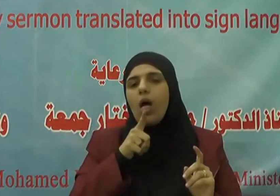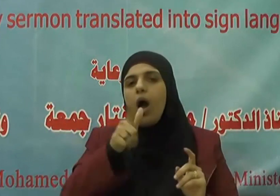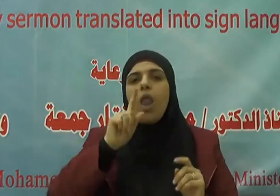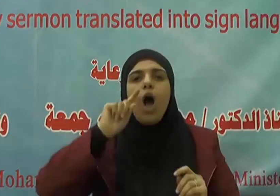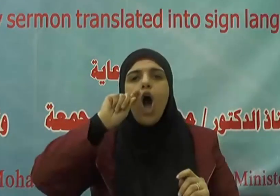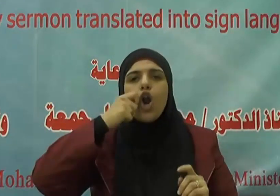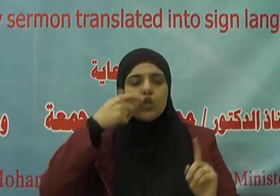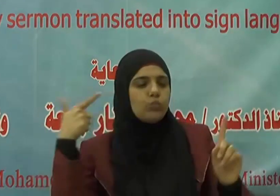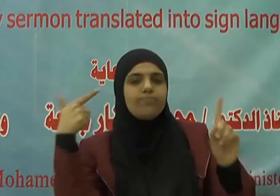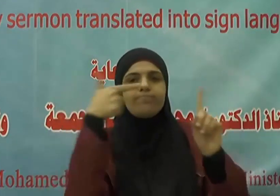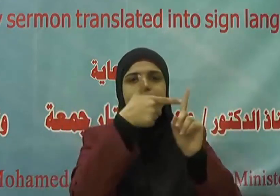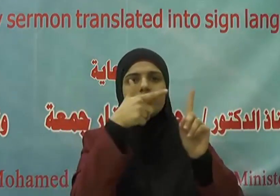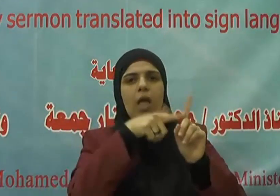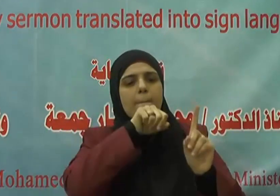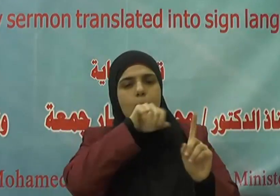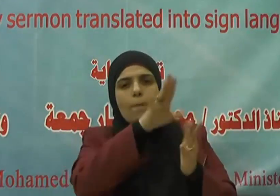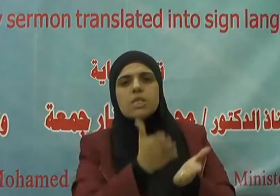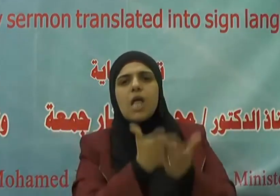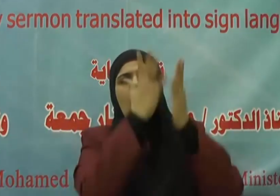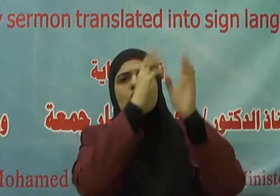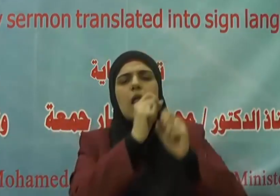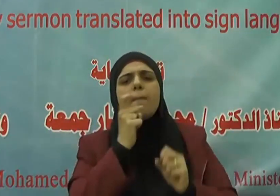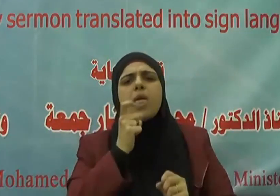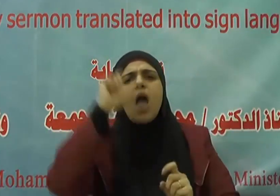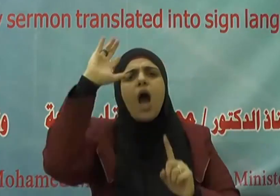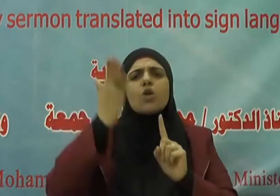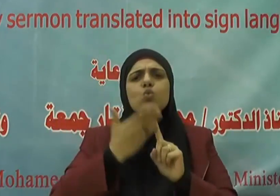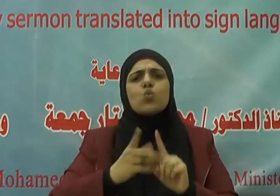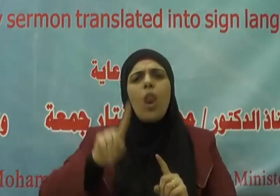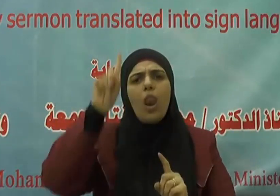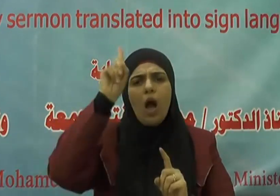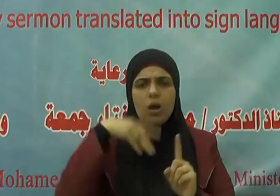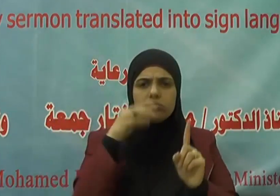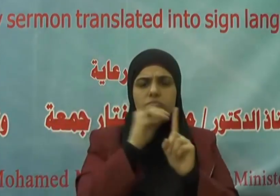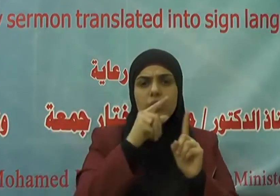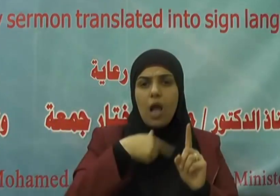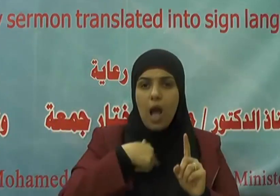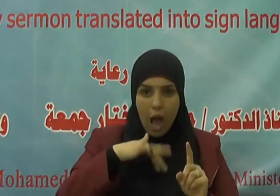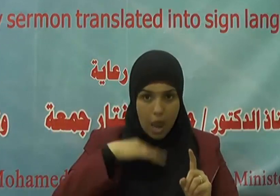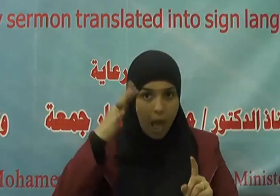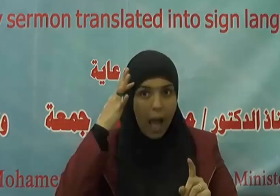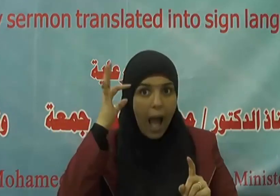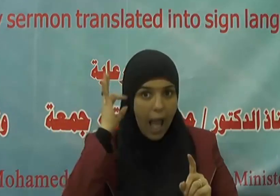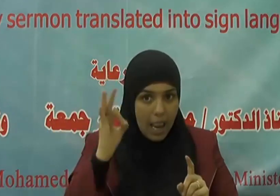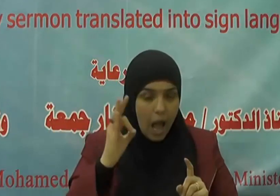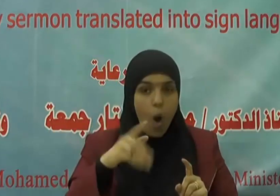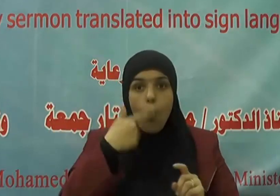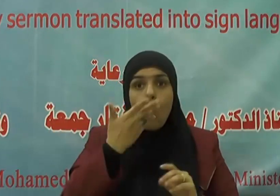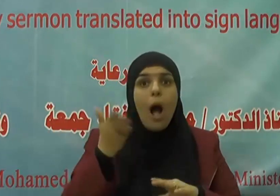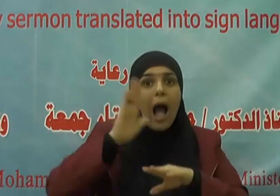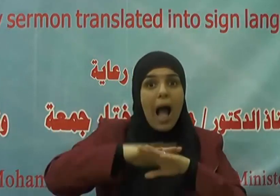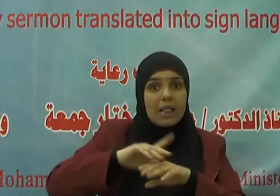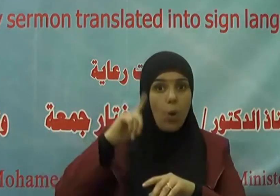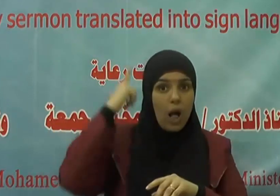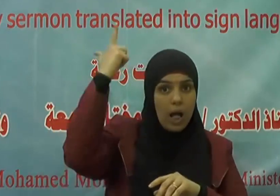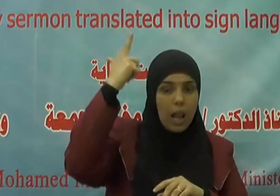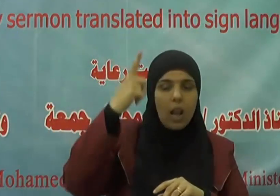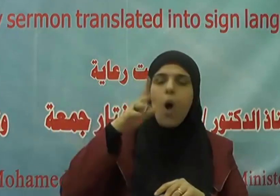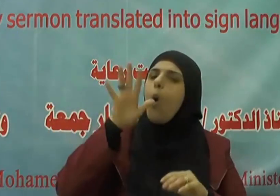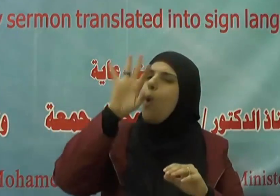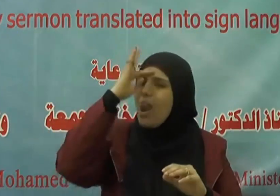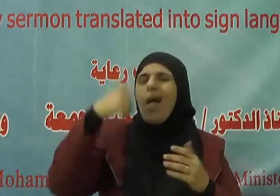يا رسول الله أعقلها وأتوكل أو أطلقها